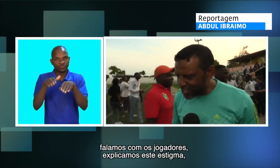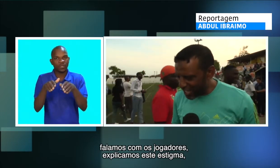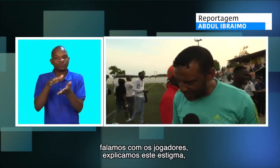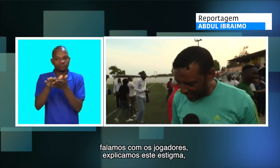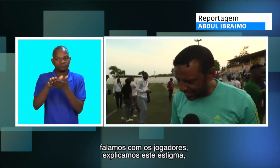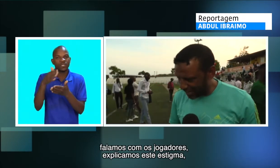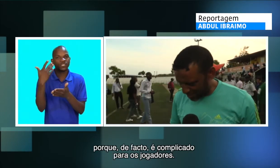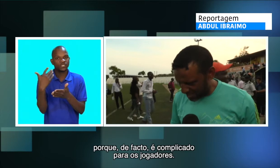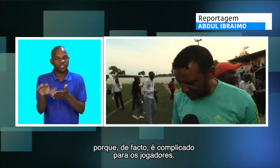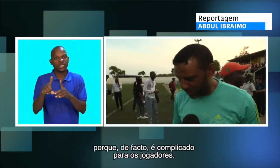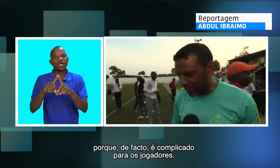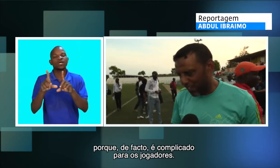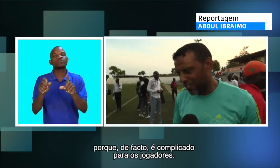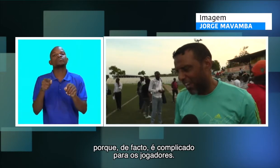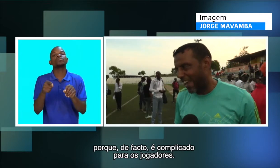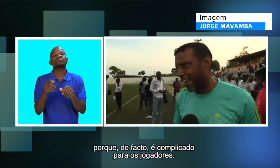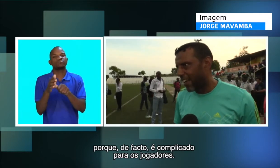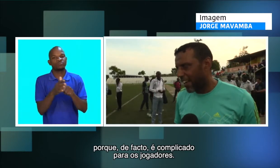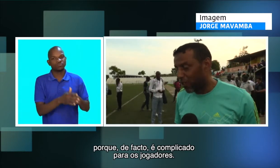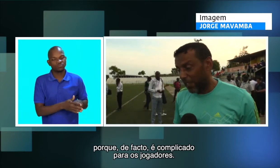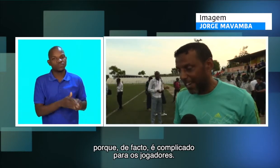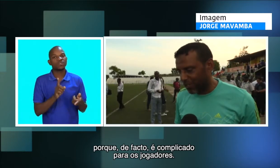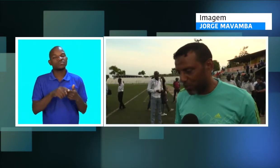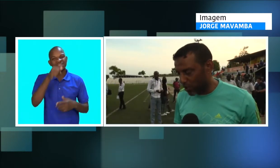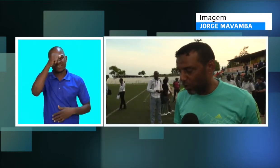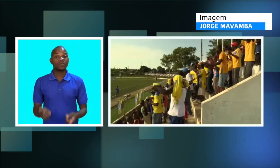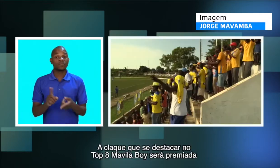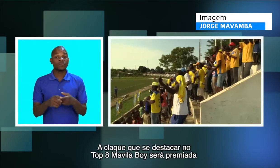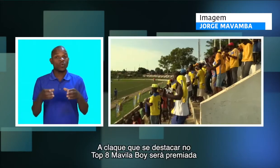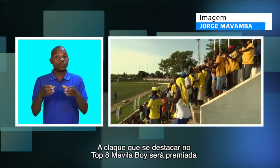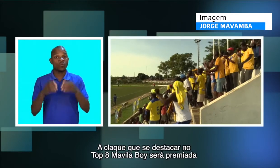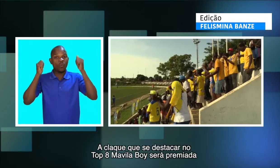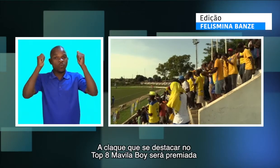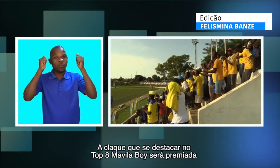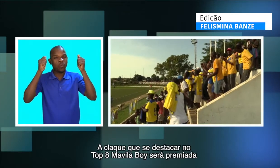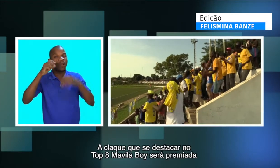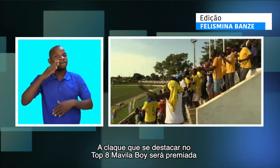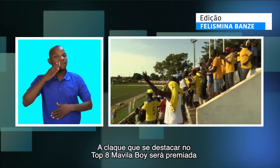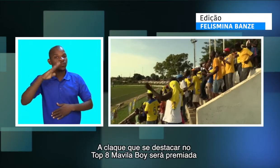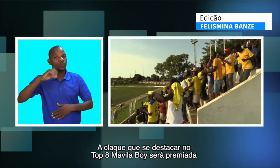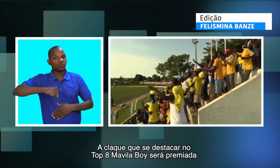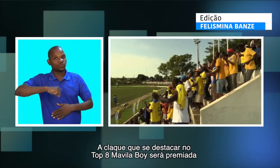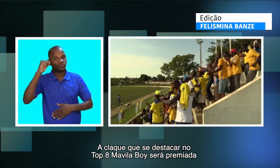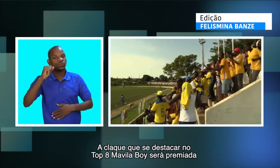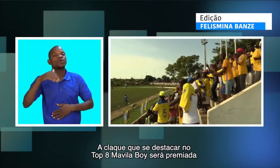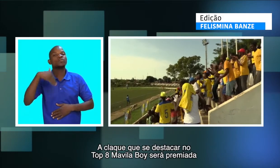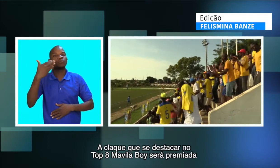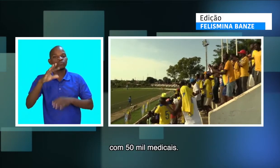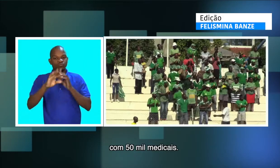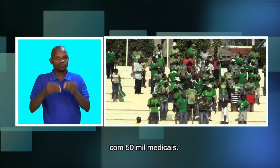estigma, digamos assim. Porque de facto é complicado para os jogadores. A CLAC se destacar no top 8 uma Vila Põe será premiada com